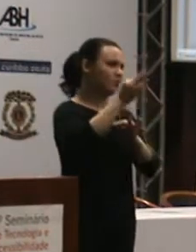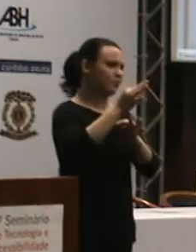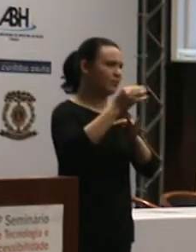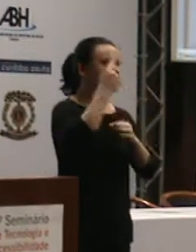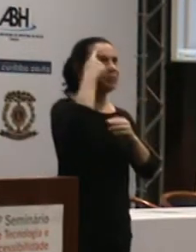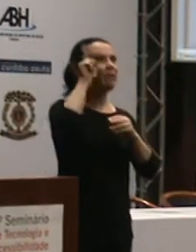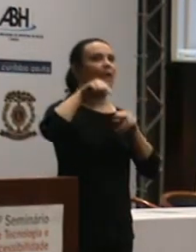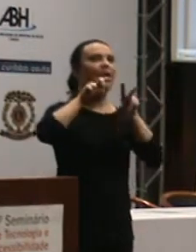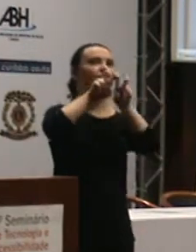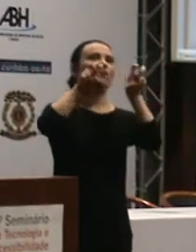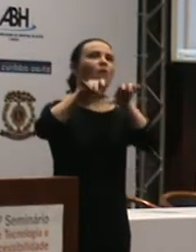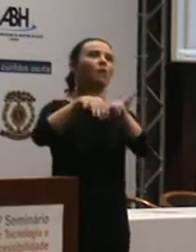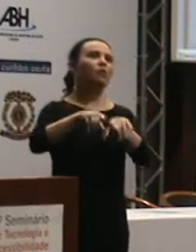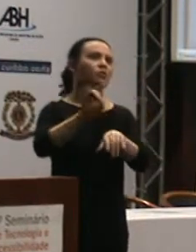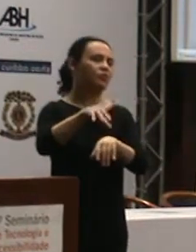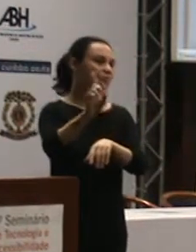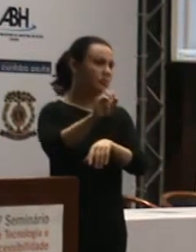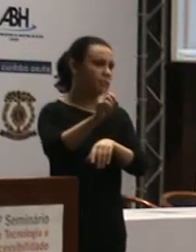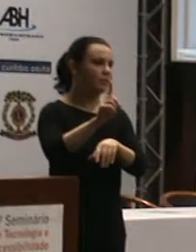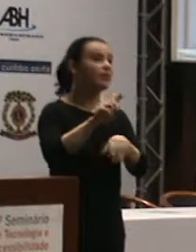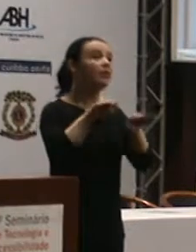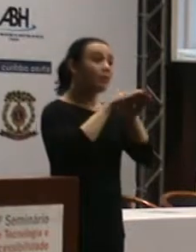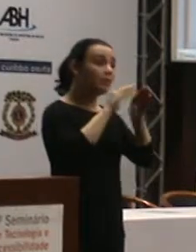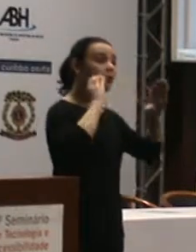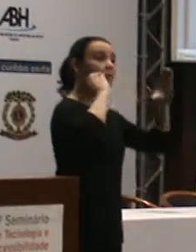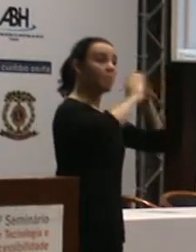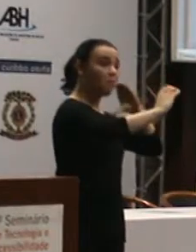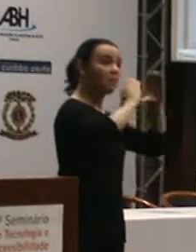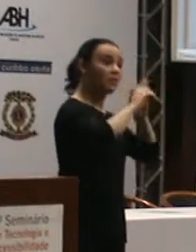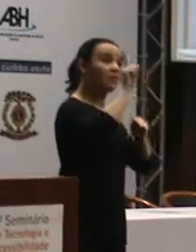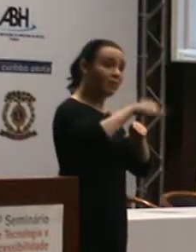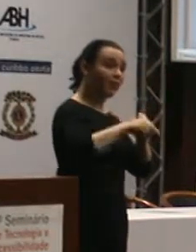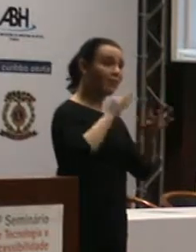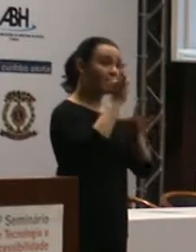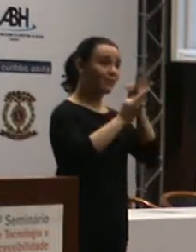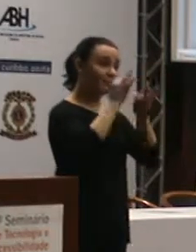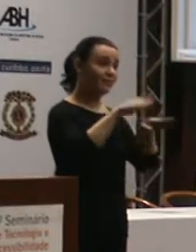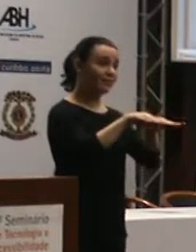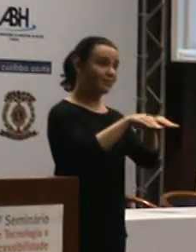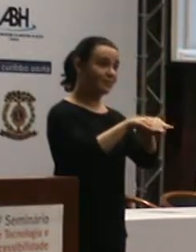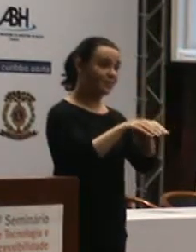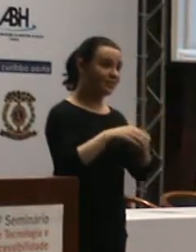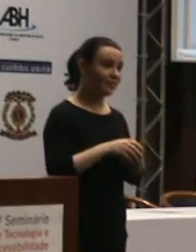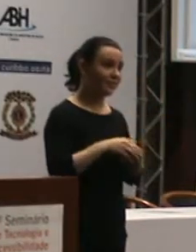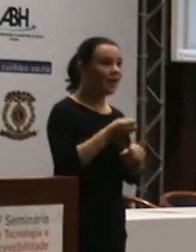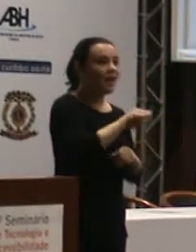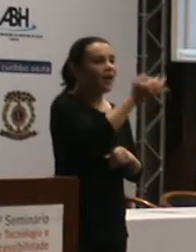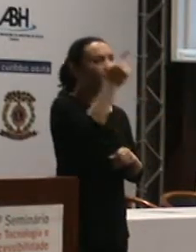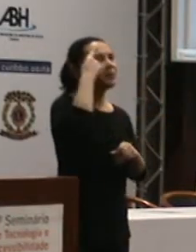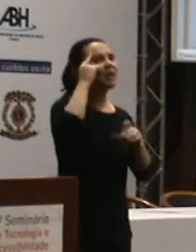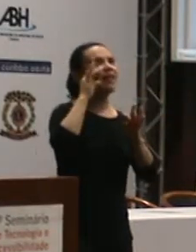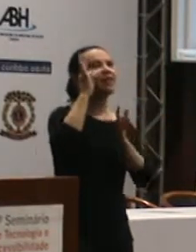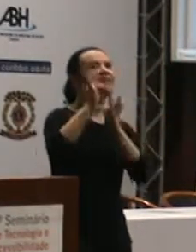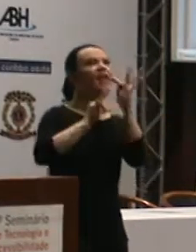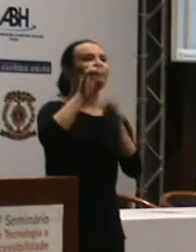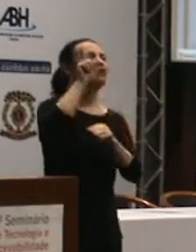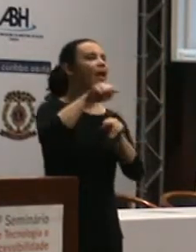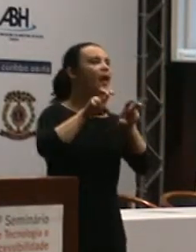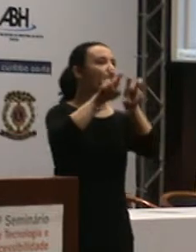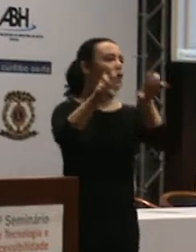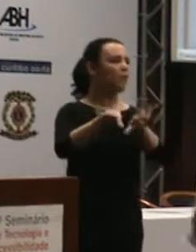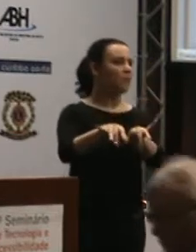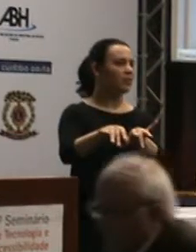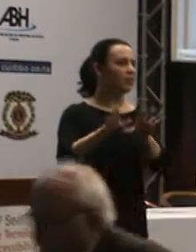eu consegui identificar que a comunicação também é uma tecnologia. Às vezes a gente, quando fala em tecnologia, já pensa no computador, né?